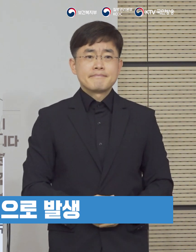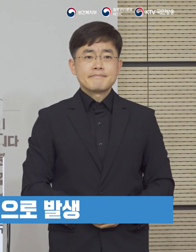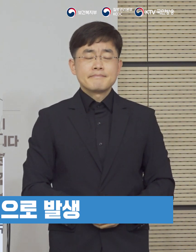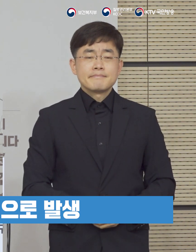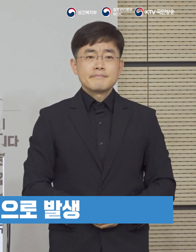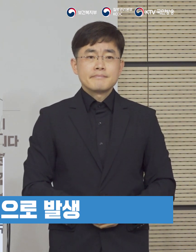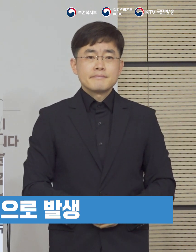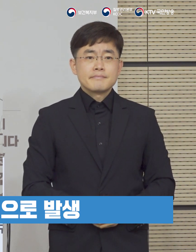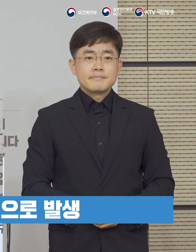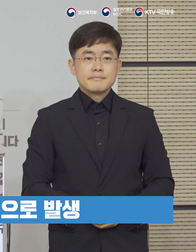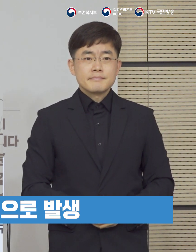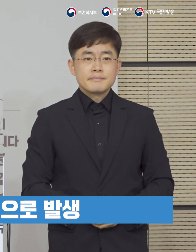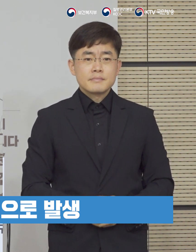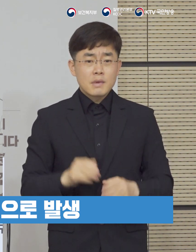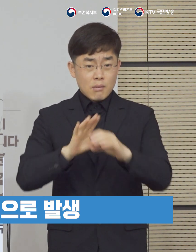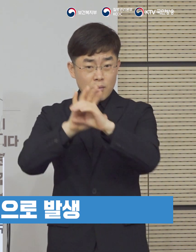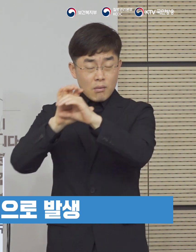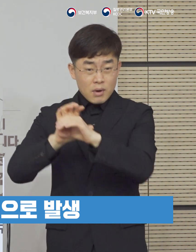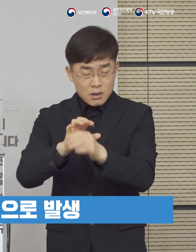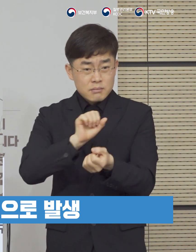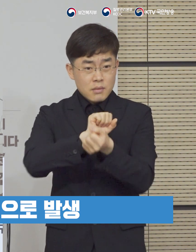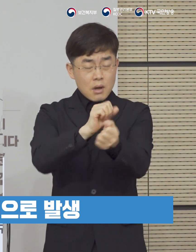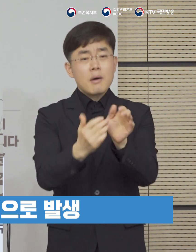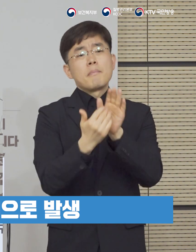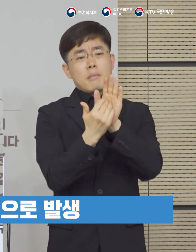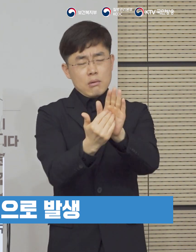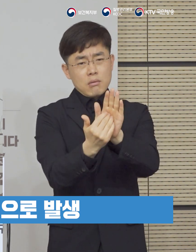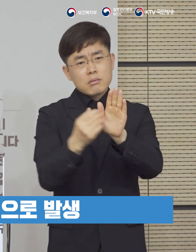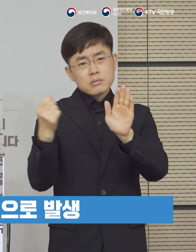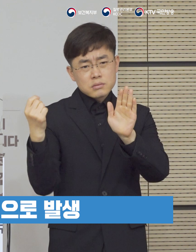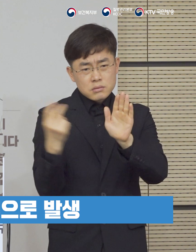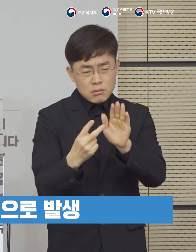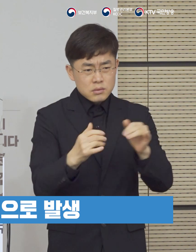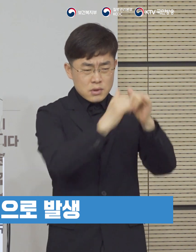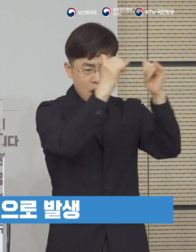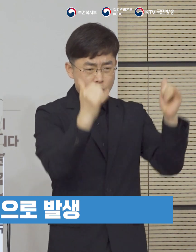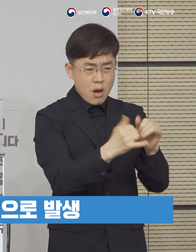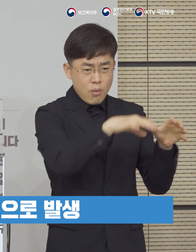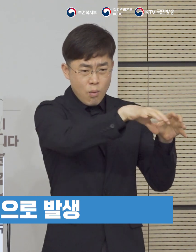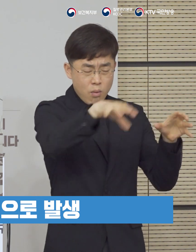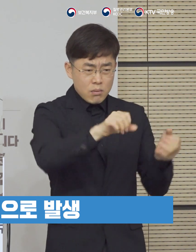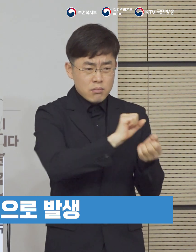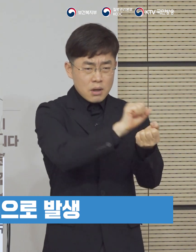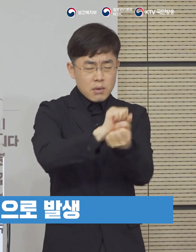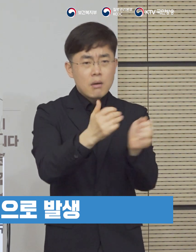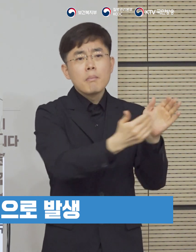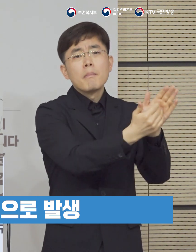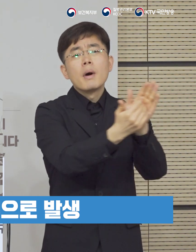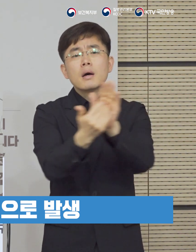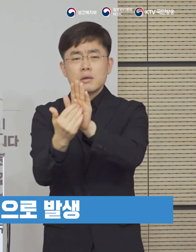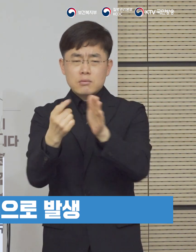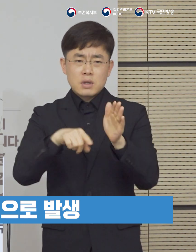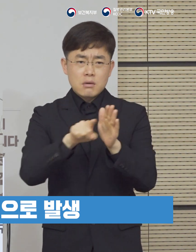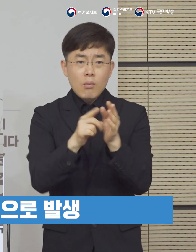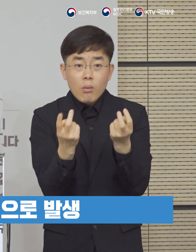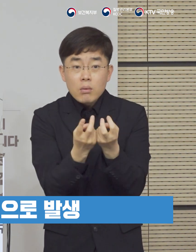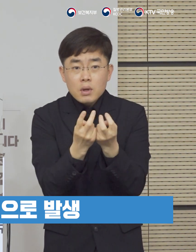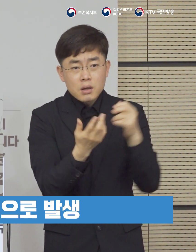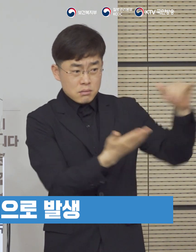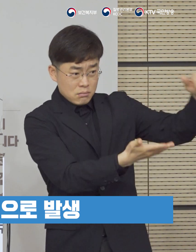의미합니다. 따라서 코로나19의 감염을 예방하고 지역사회 확산을 차단하기 위해서는